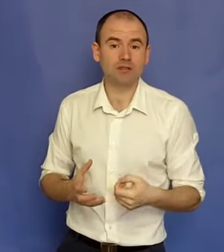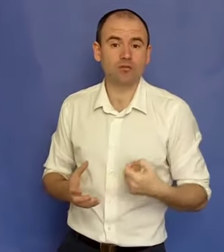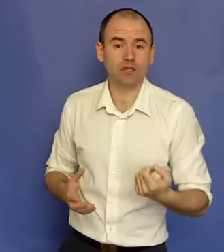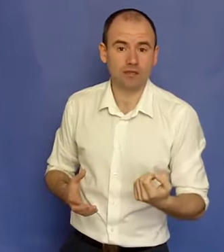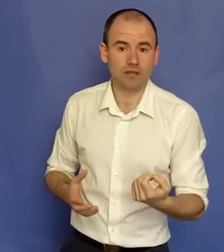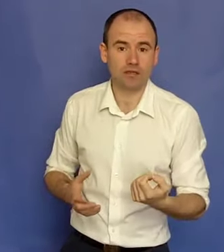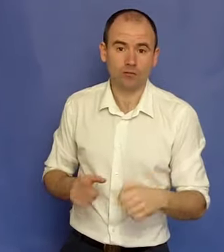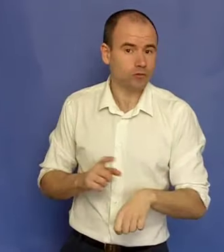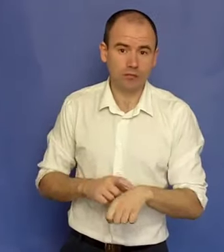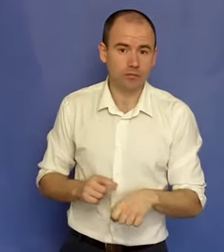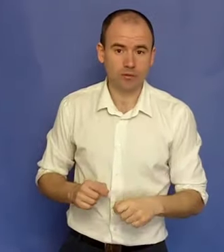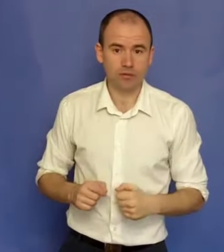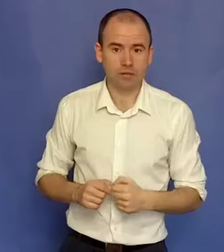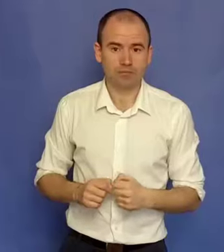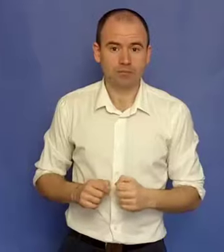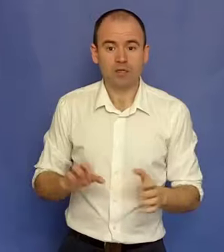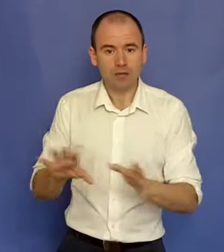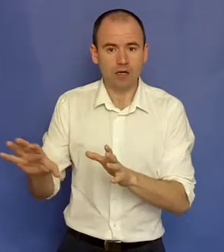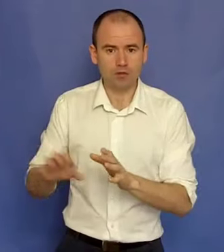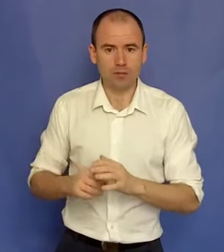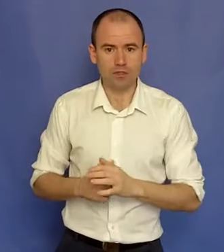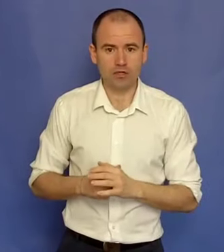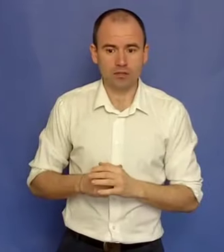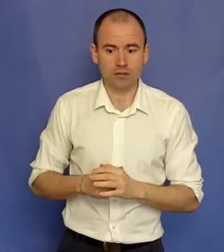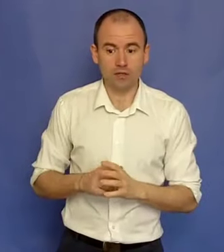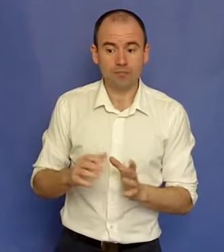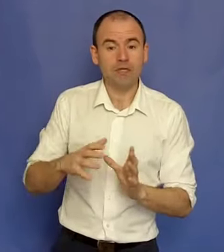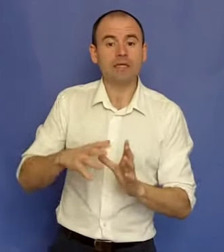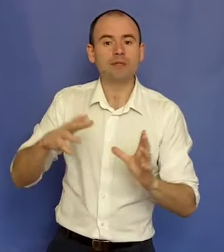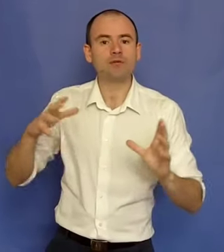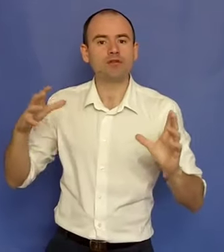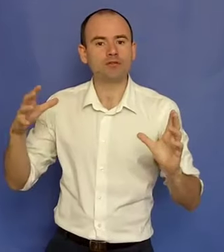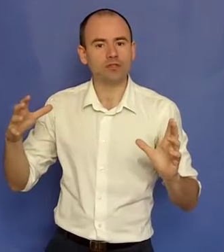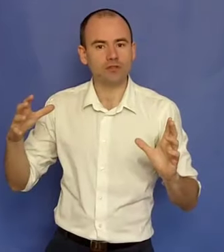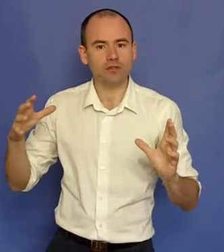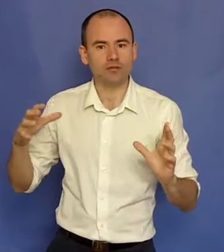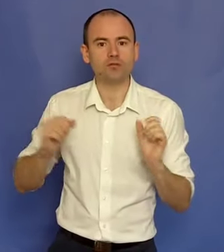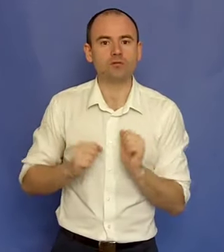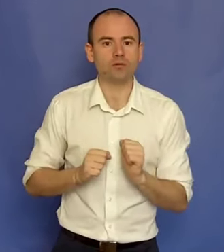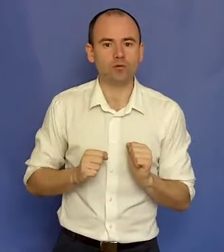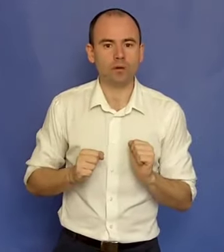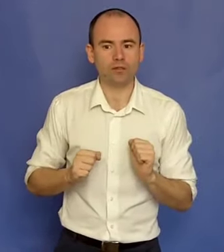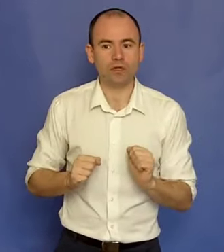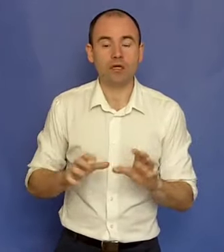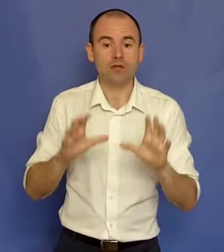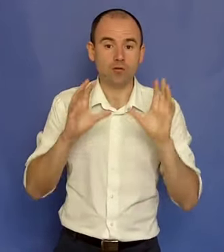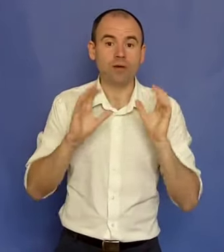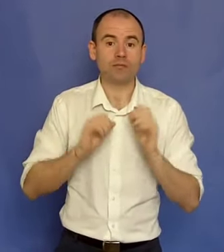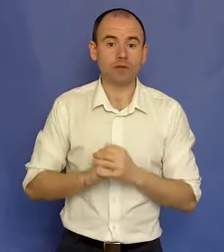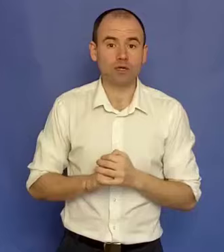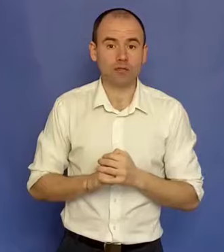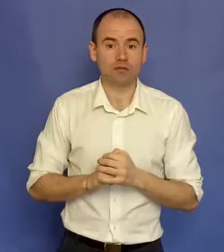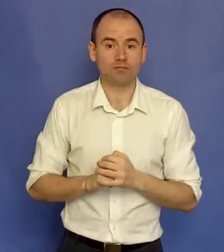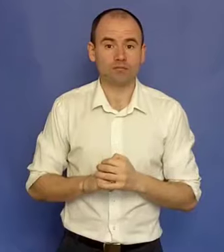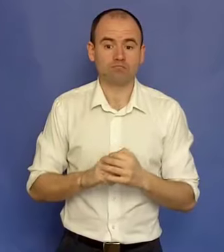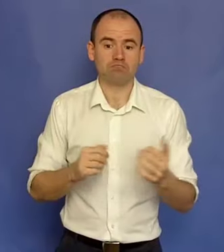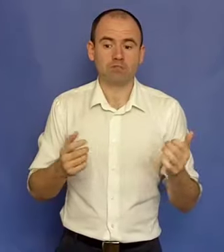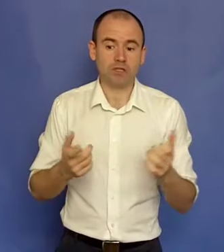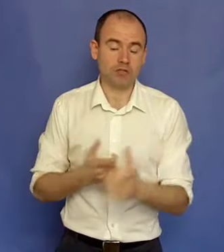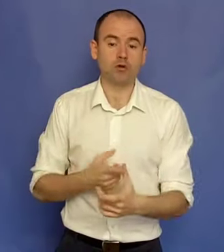rezultate. Nu timp. Arunge nimeni de așa și la asta. Liberi profesioniștii. Sunt următorul pas. E un pas minunat. Dacă ești